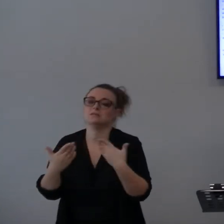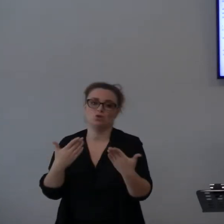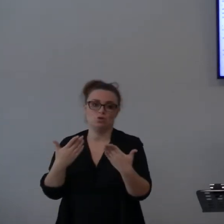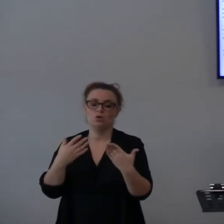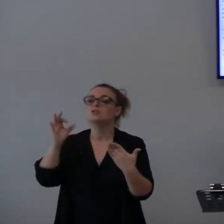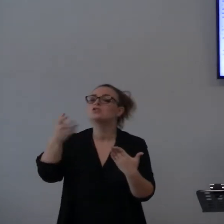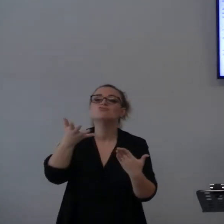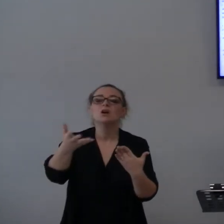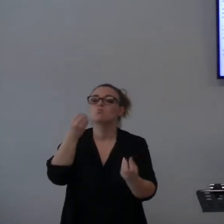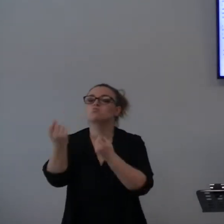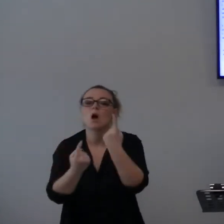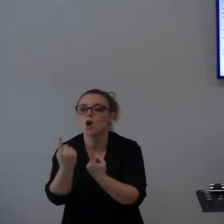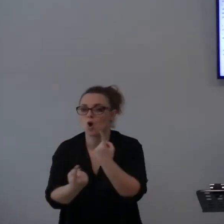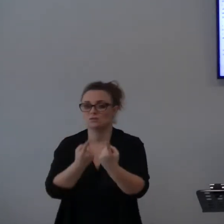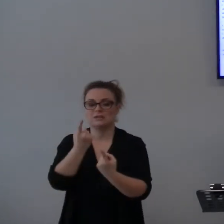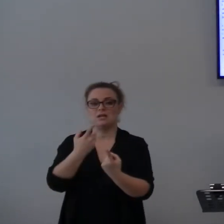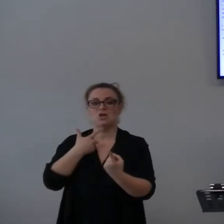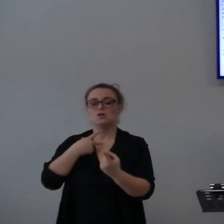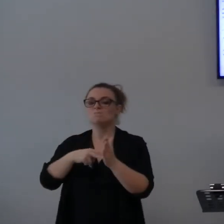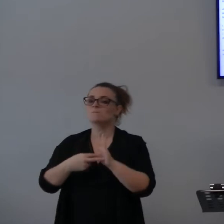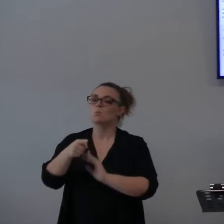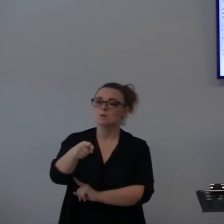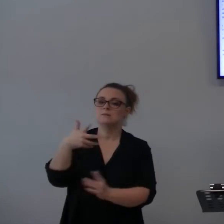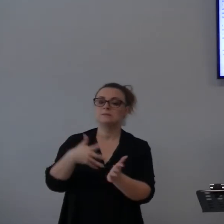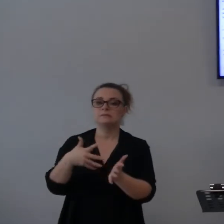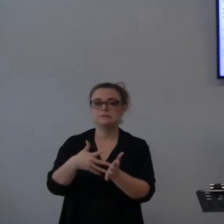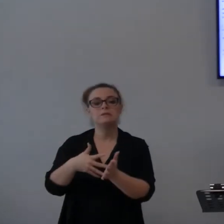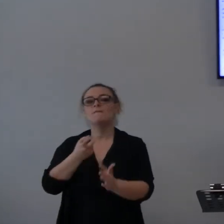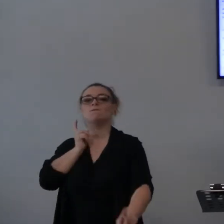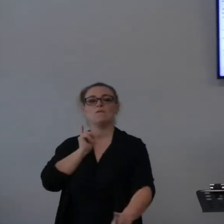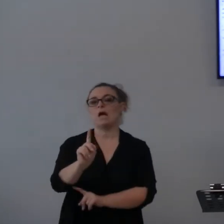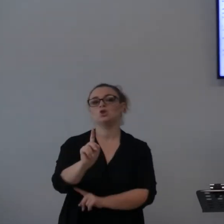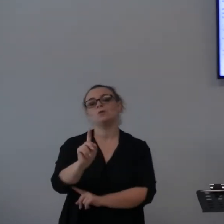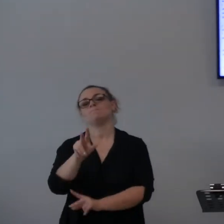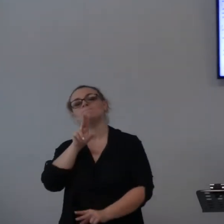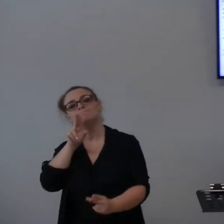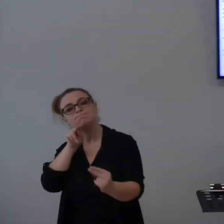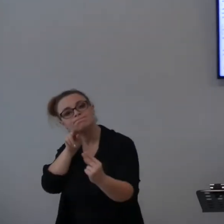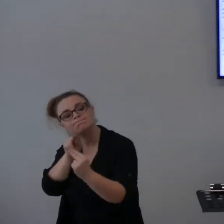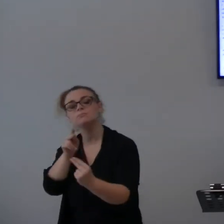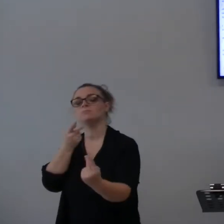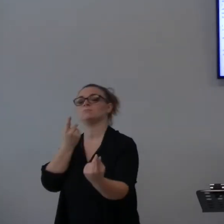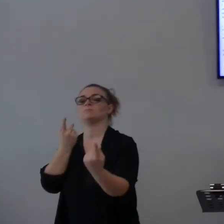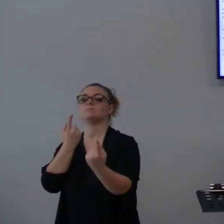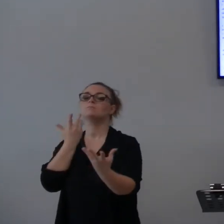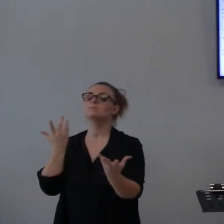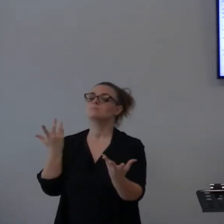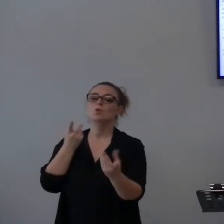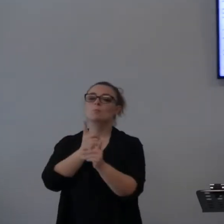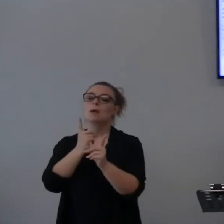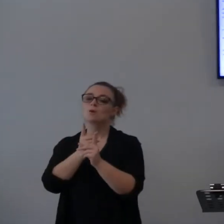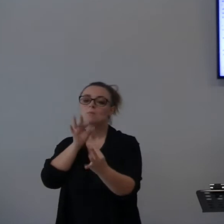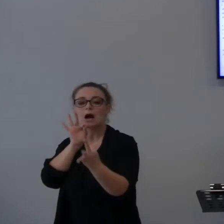confrontarvi con la persona che vi ha fatto il torto. Trovate un accordo, o almeno provate.